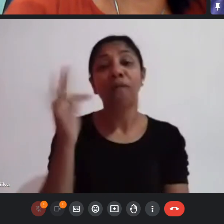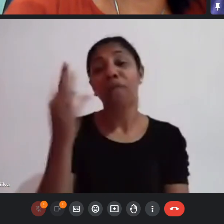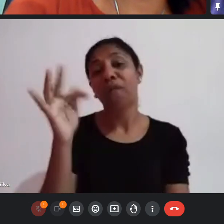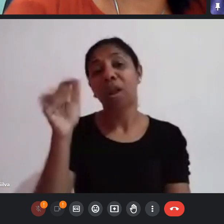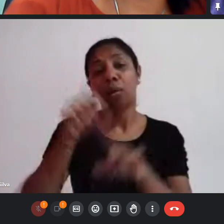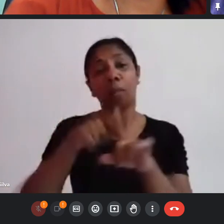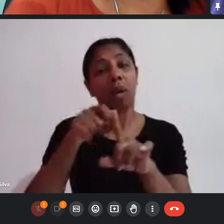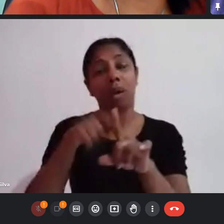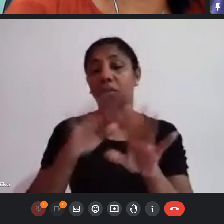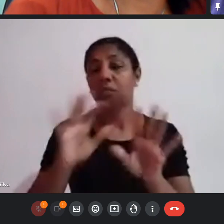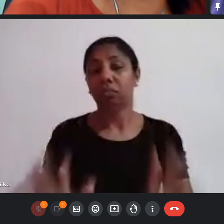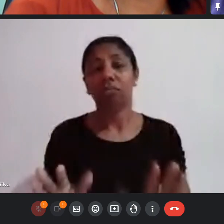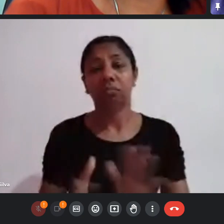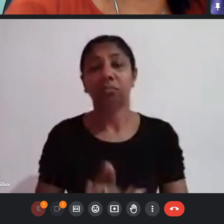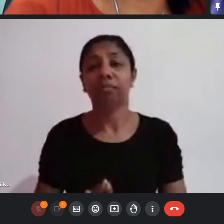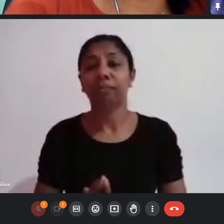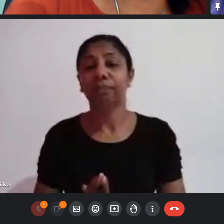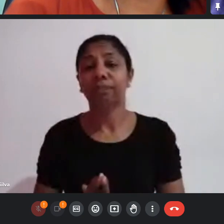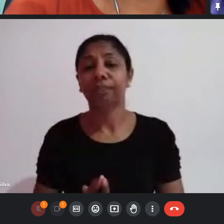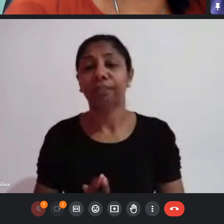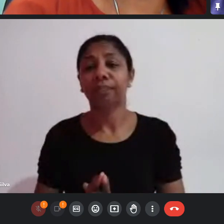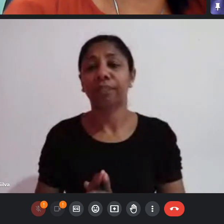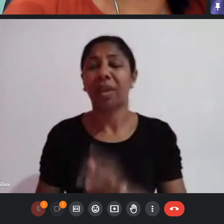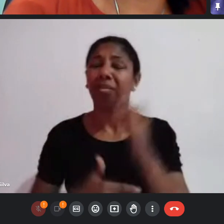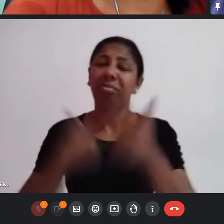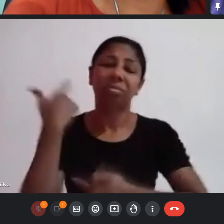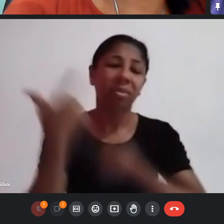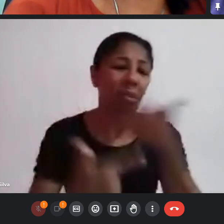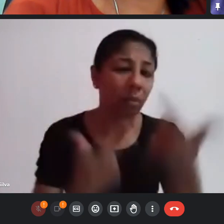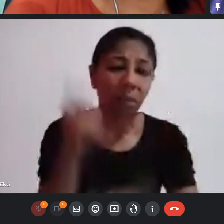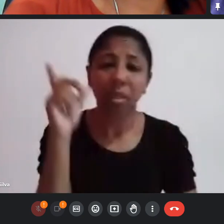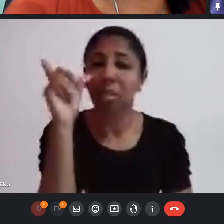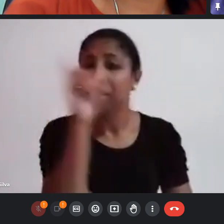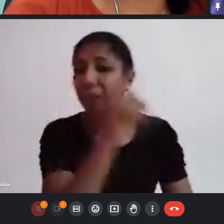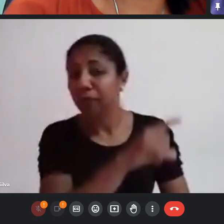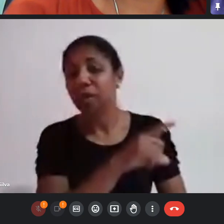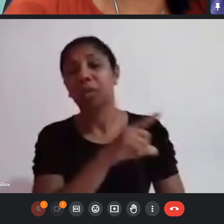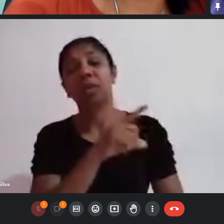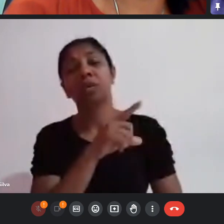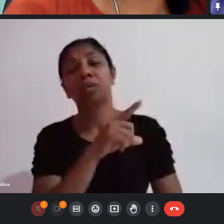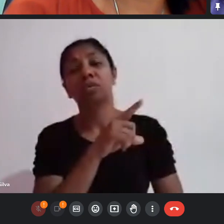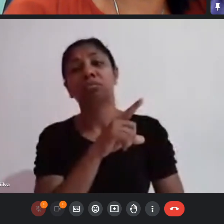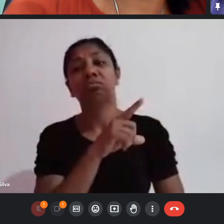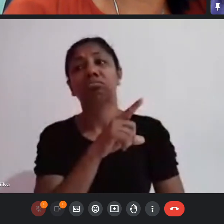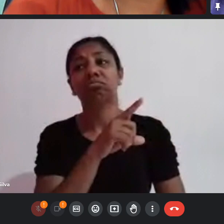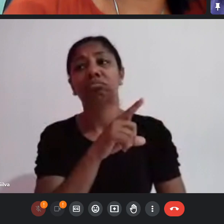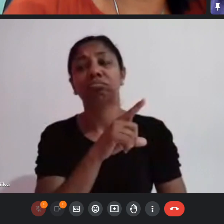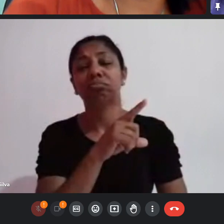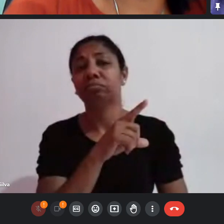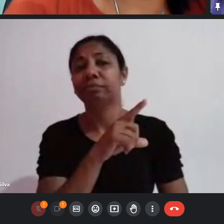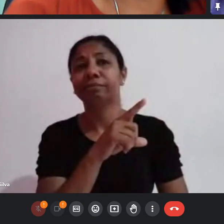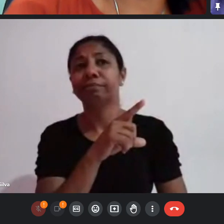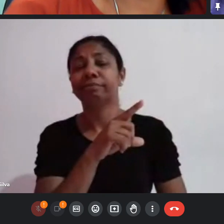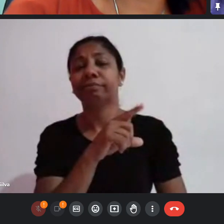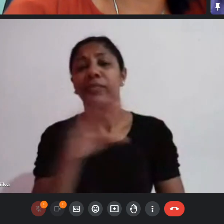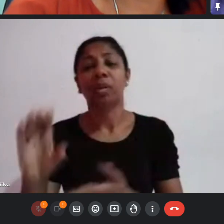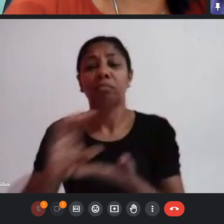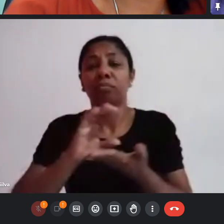porque é muito trabalhoso é muito difícil é muito subfinanciado tudo quanto a gente faz